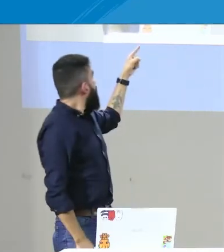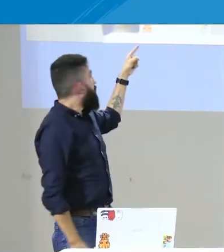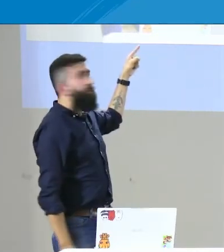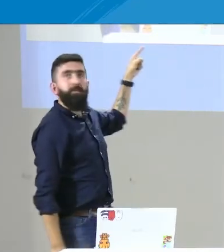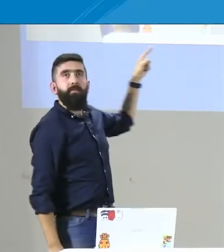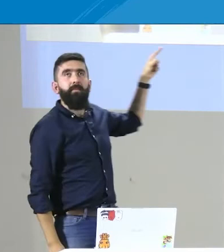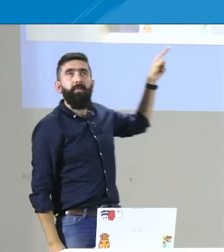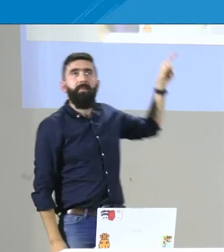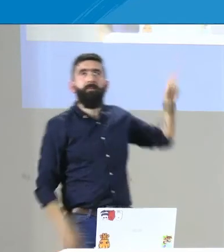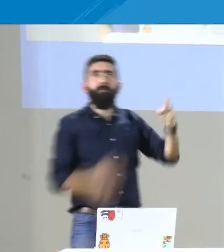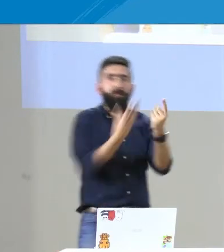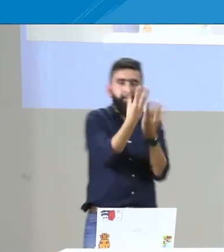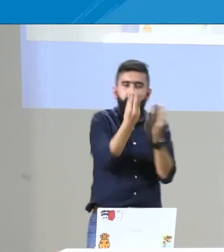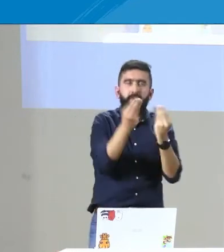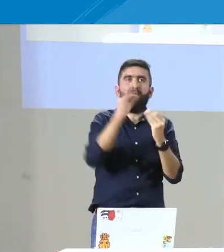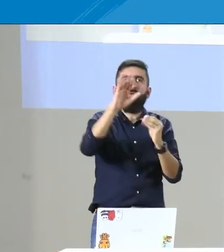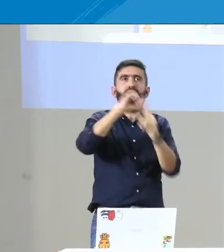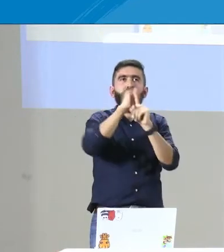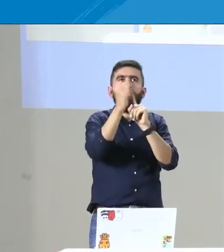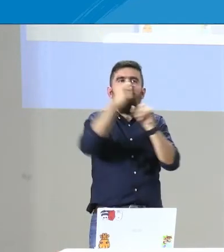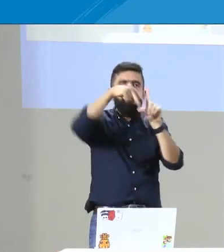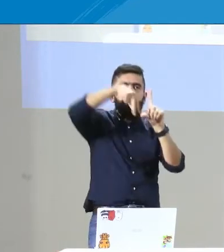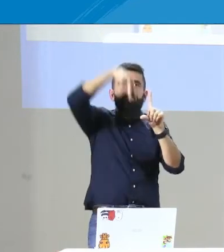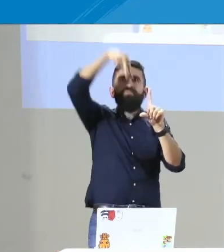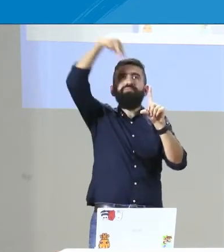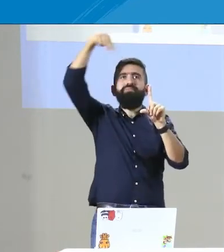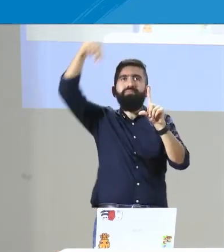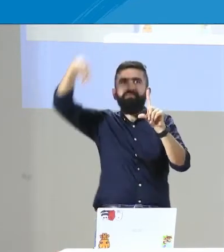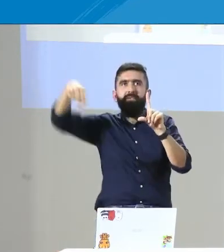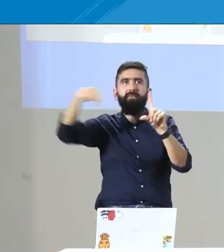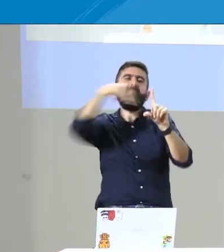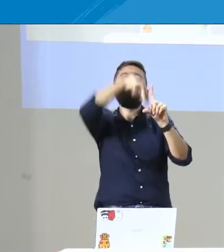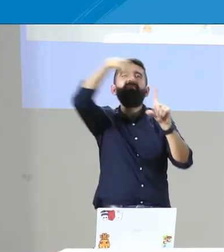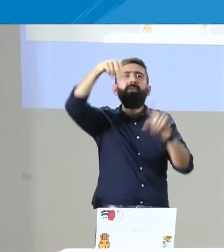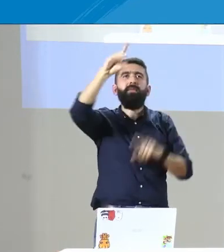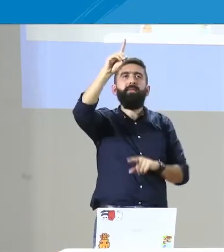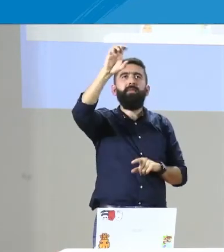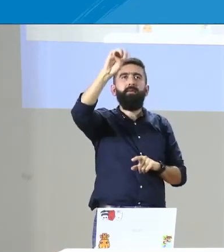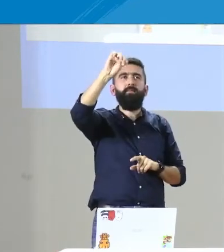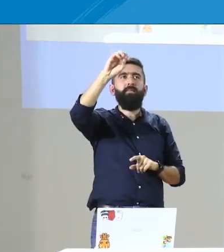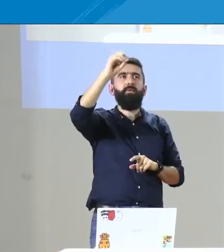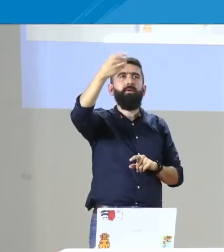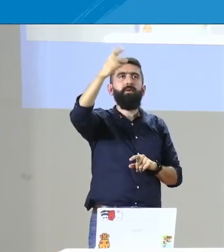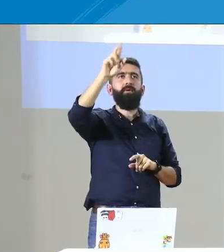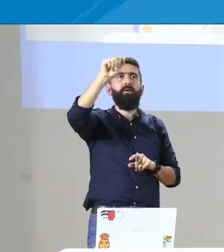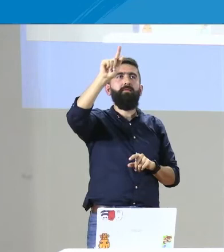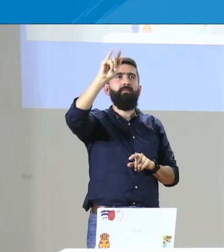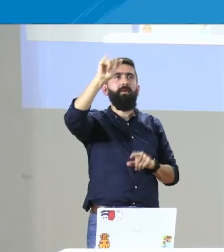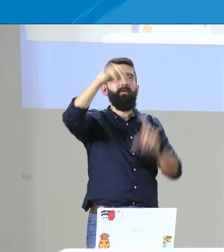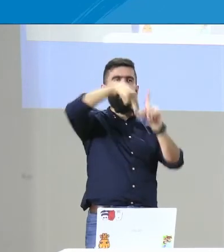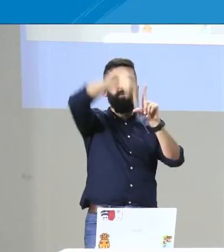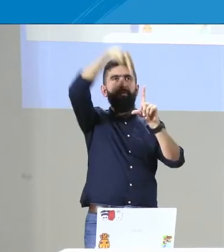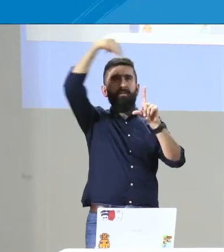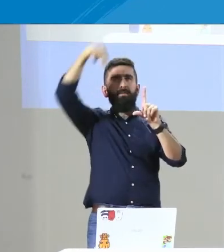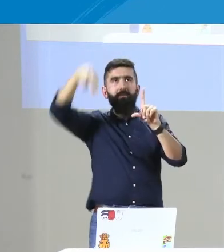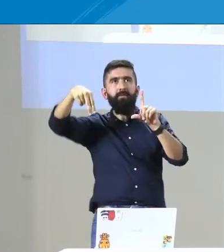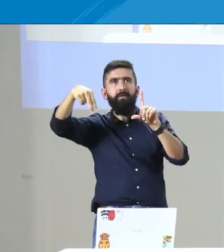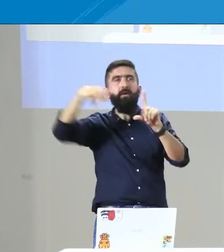las personas sordas. Entonces, el primer aspecto, la primera línea de investigación está enmarcado en los aspectos sociodemográficos de la población.